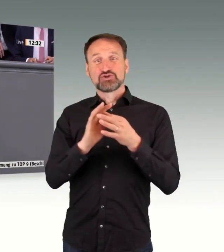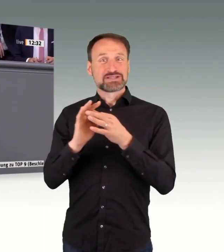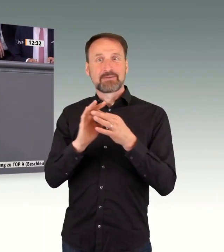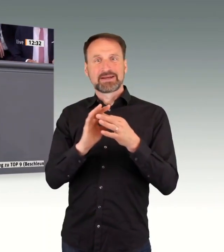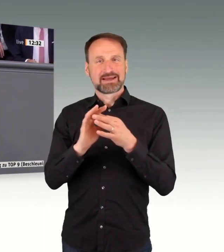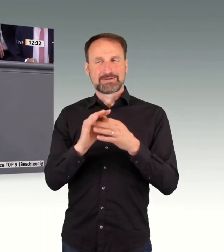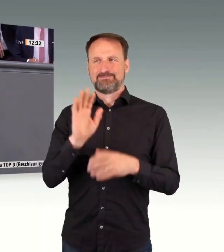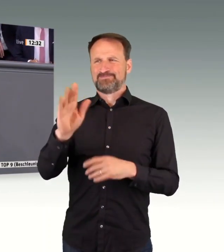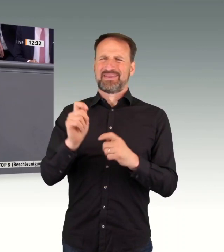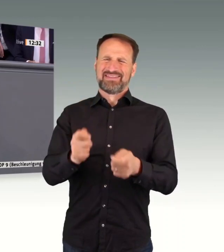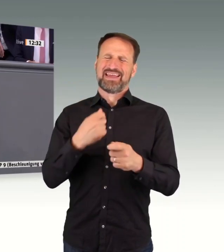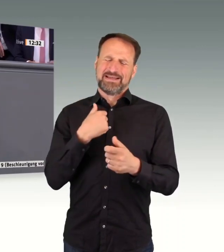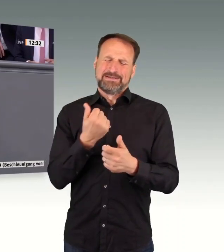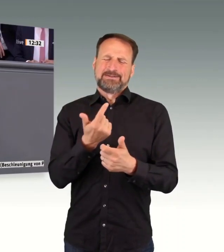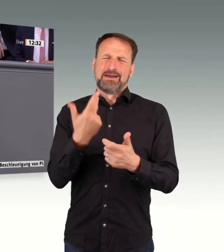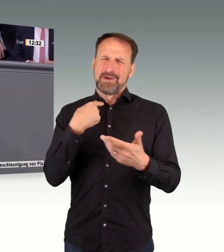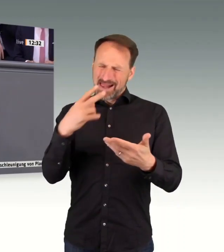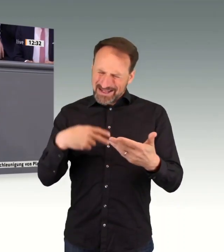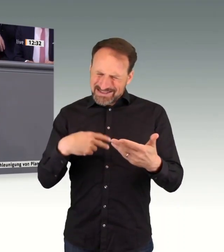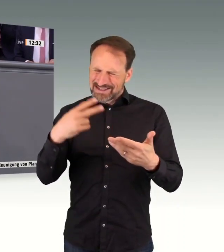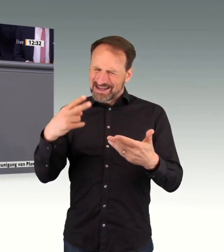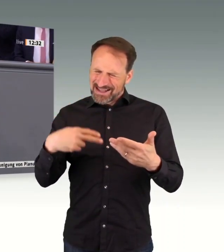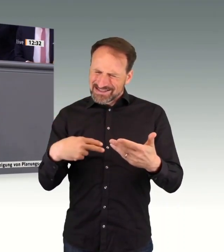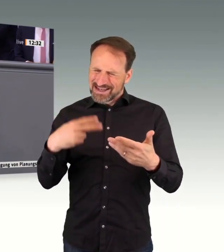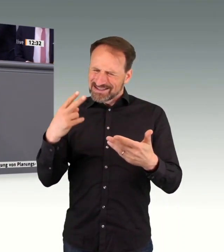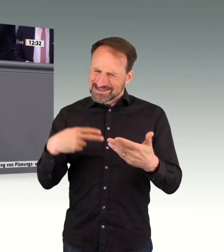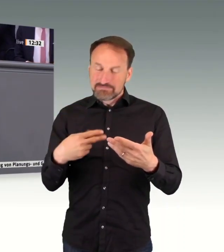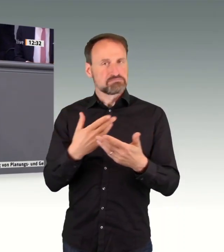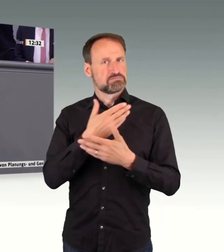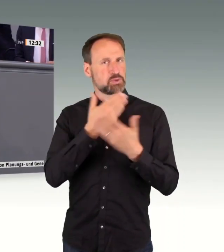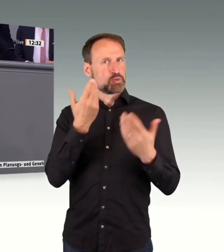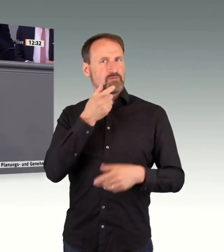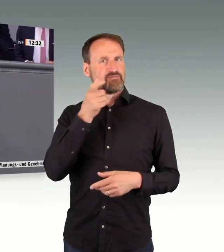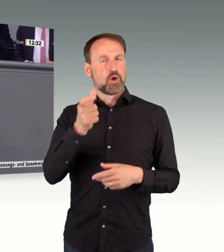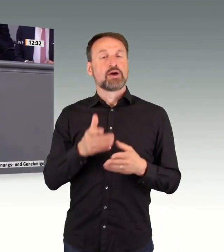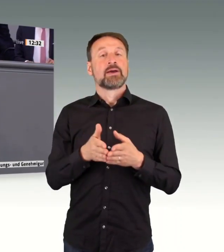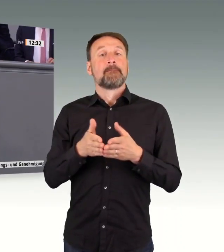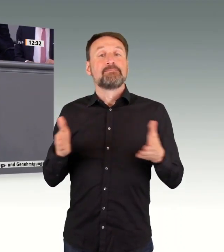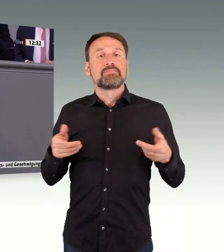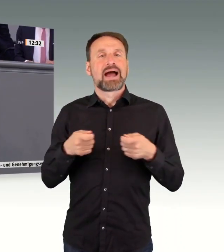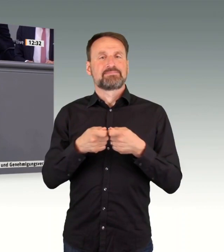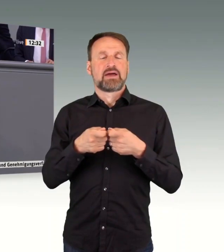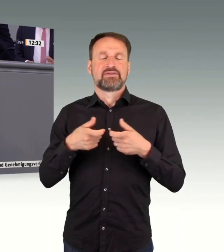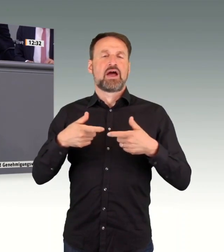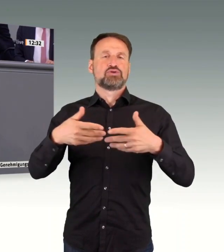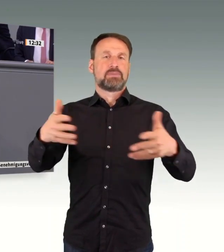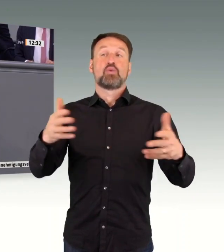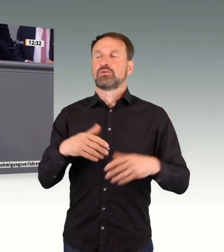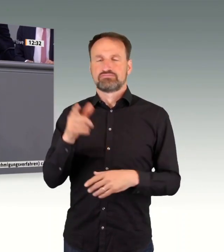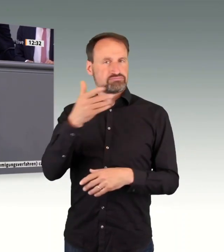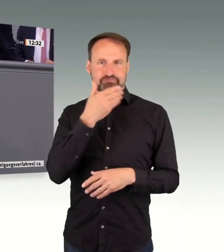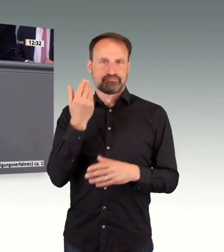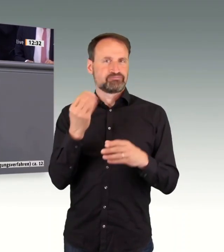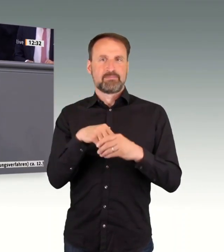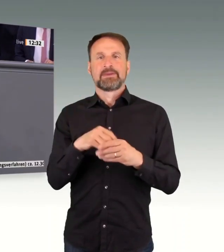Ich habe kein einziges Mal das Wort Breitbandausbau gefunden. Sie schreiben nichts zu Planungs und Genehmigungsverfahren, um